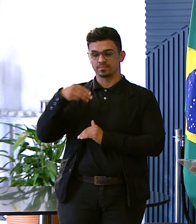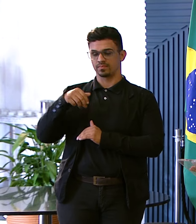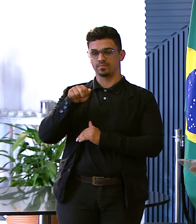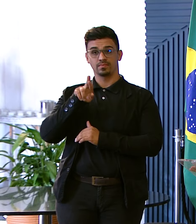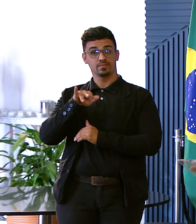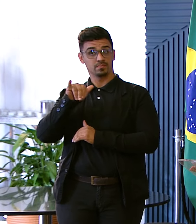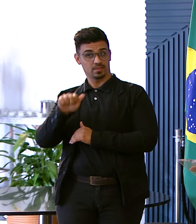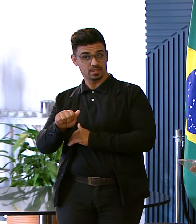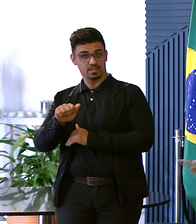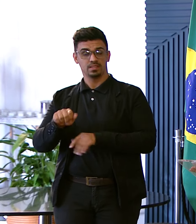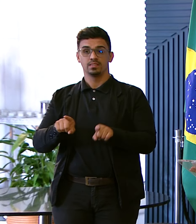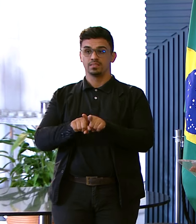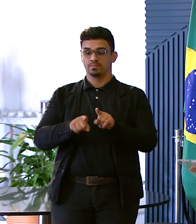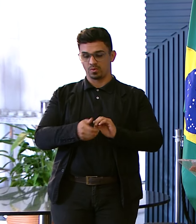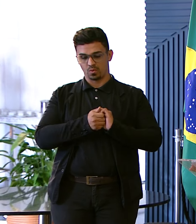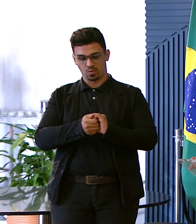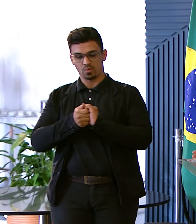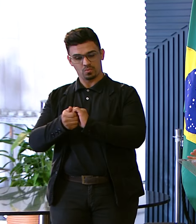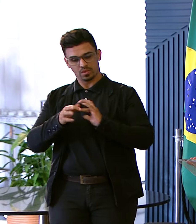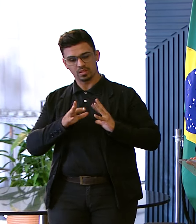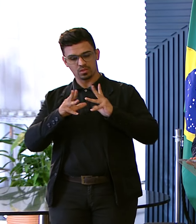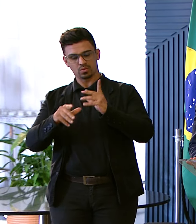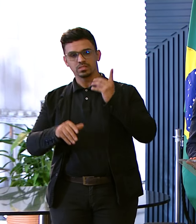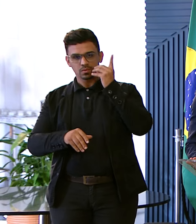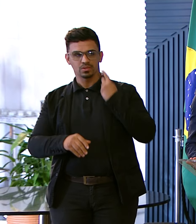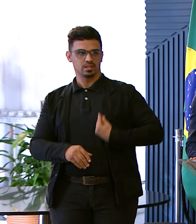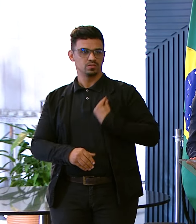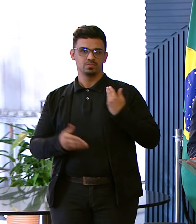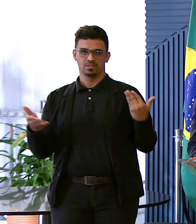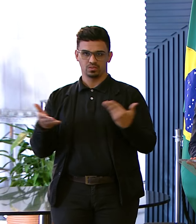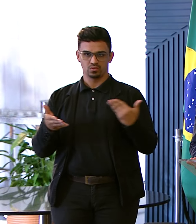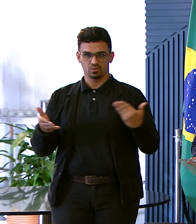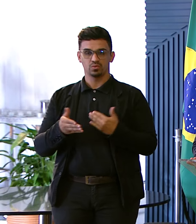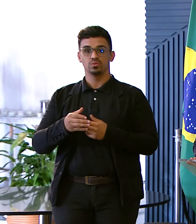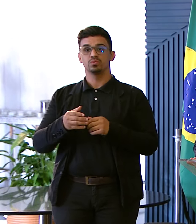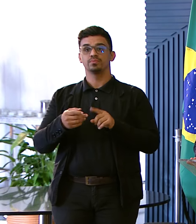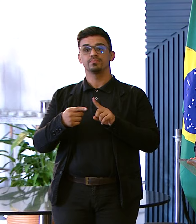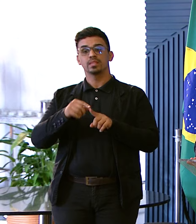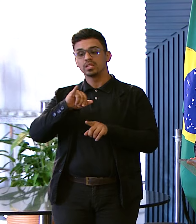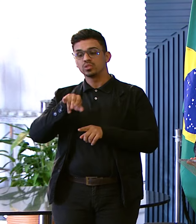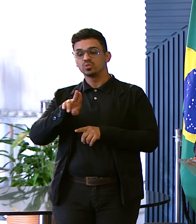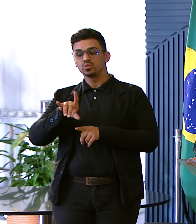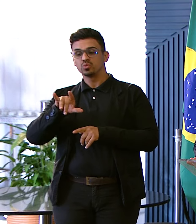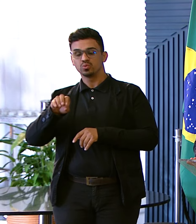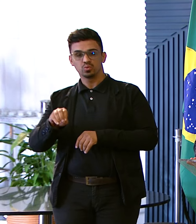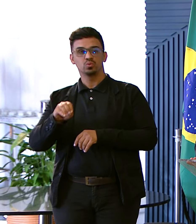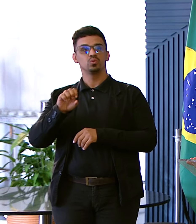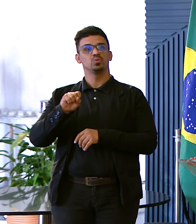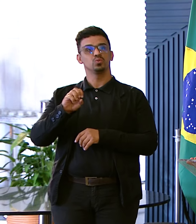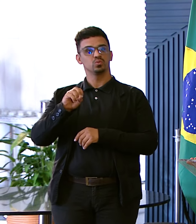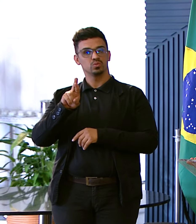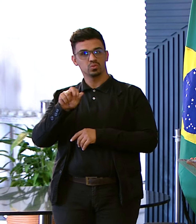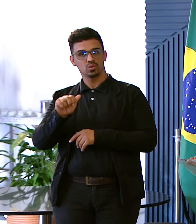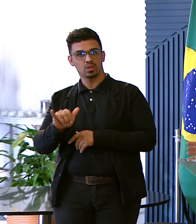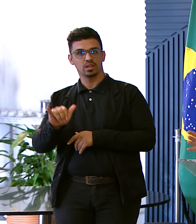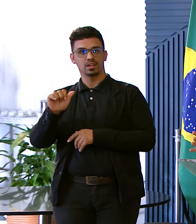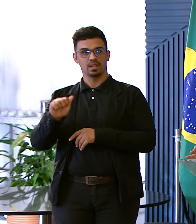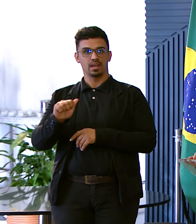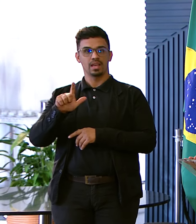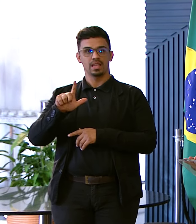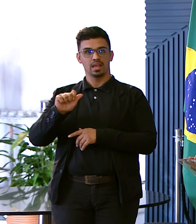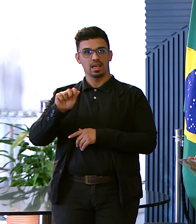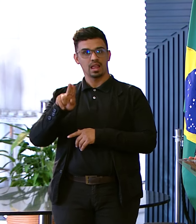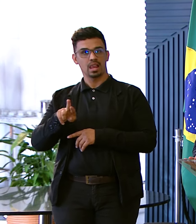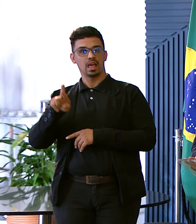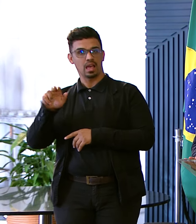Pessoa na qual Cumprimento todos os deputados Deputados presentes Deputado Júlio Deputado Luizinho Deputado Soraya Deputado Laura Deputado